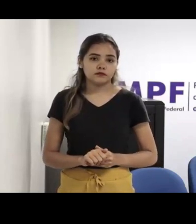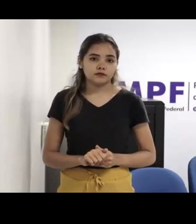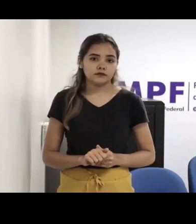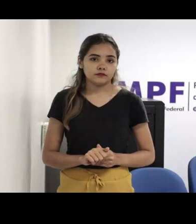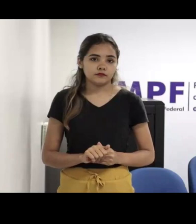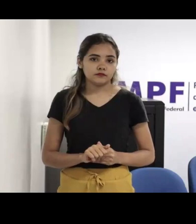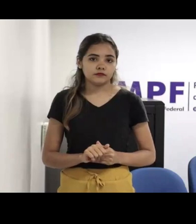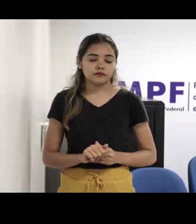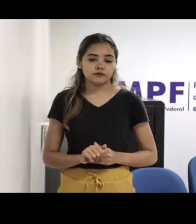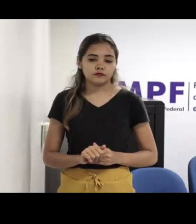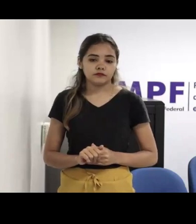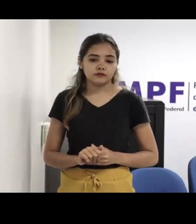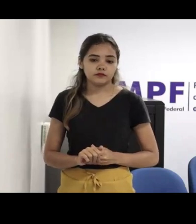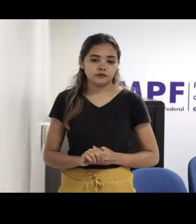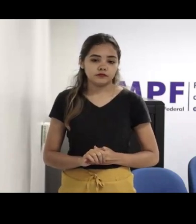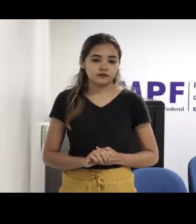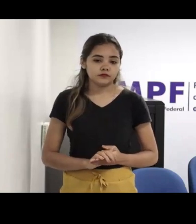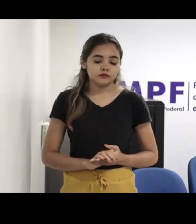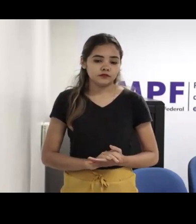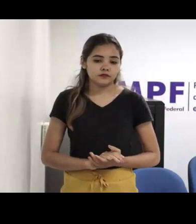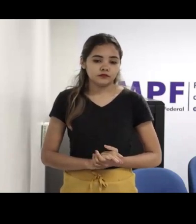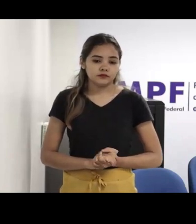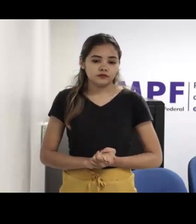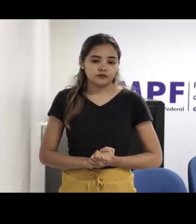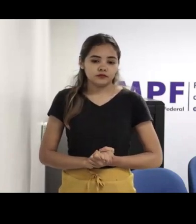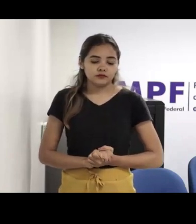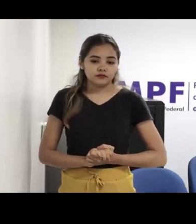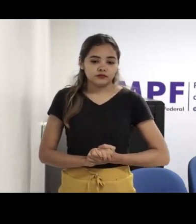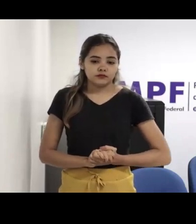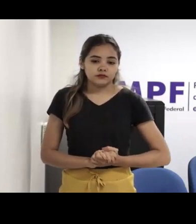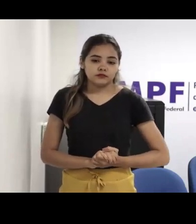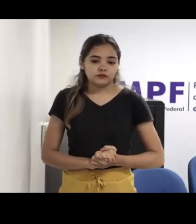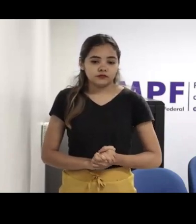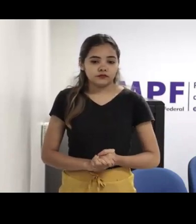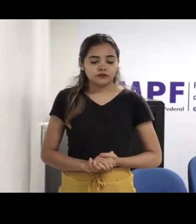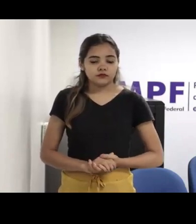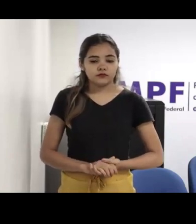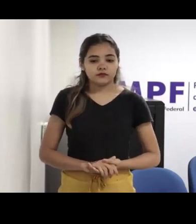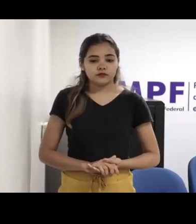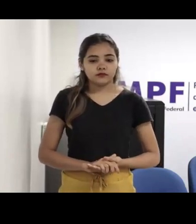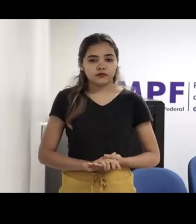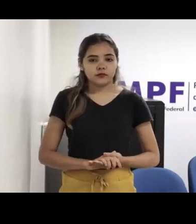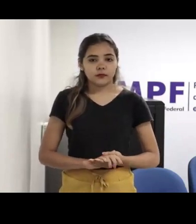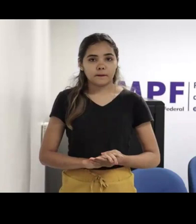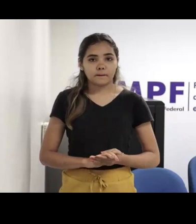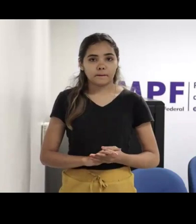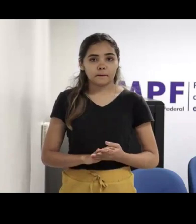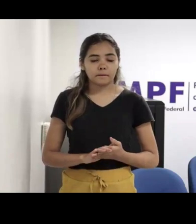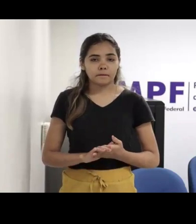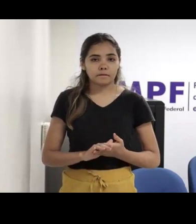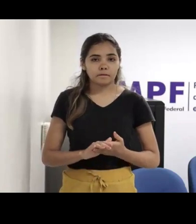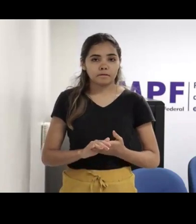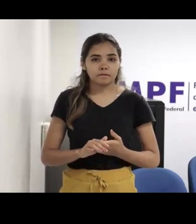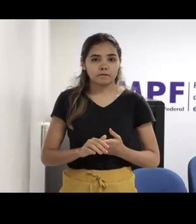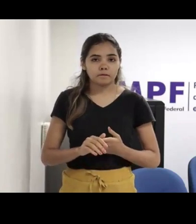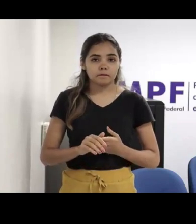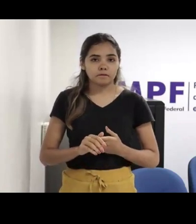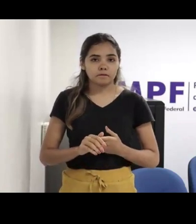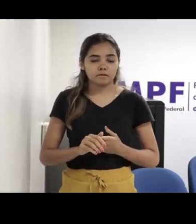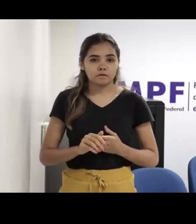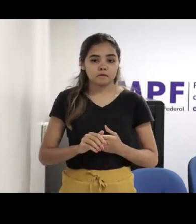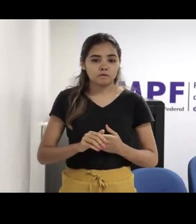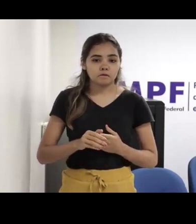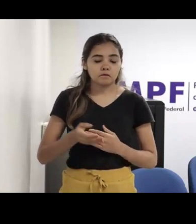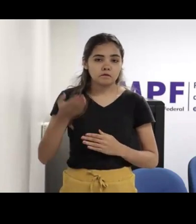Santarém e região, onde a Polícia Federal realizou a apreensão de materiais que